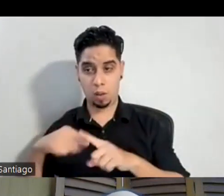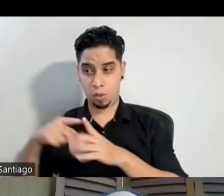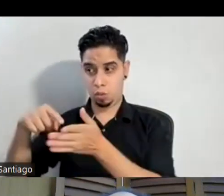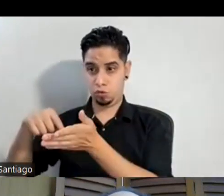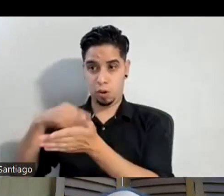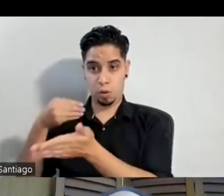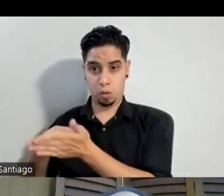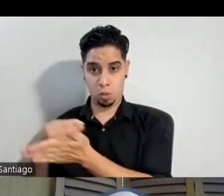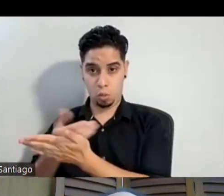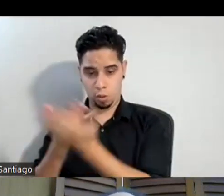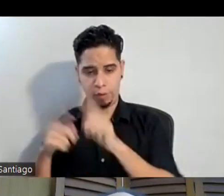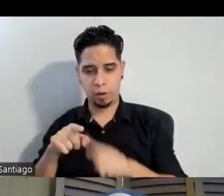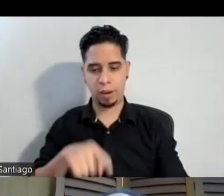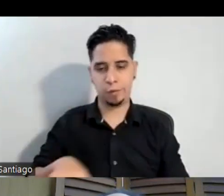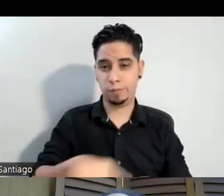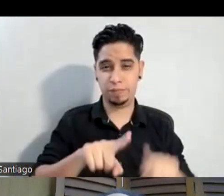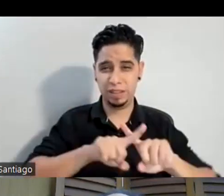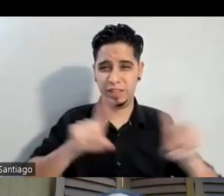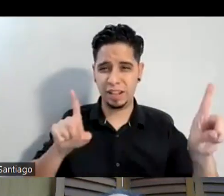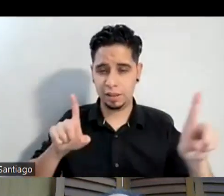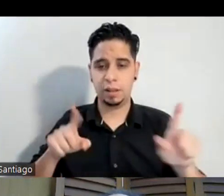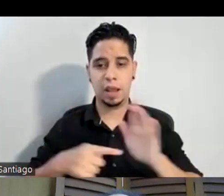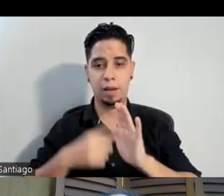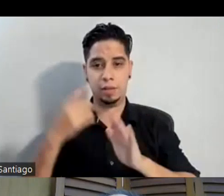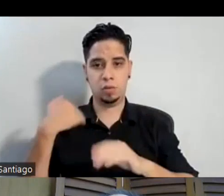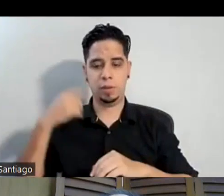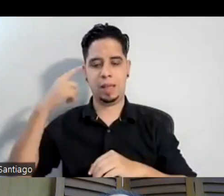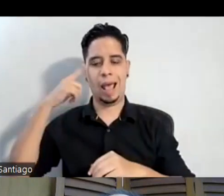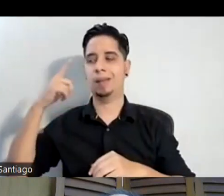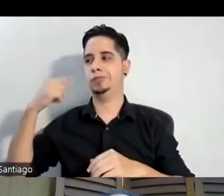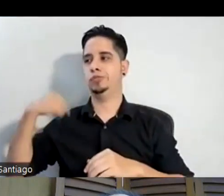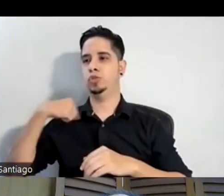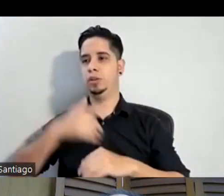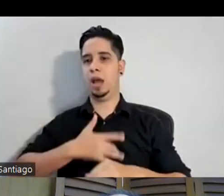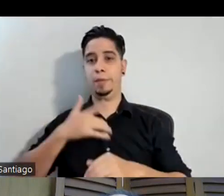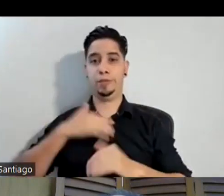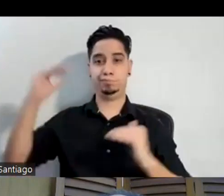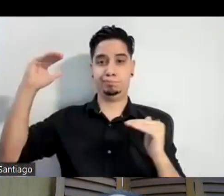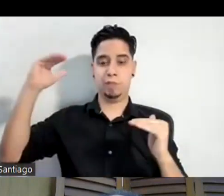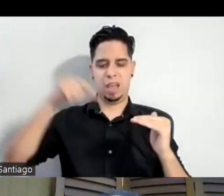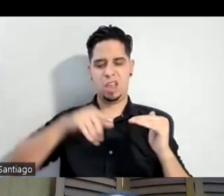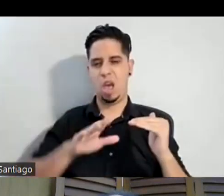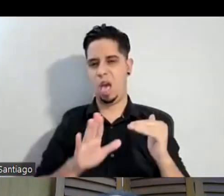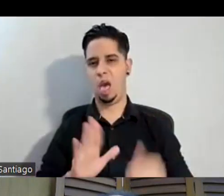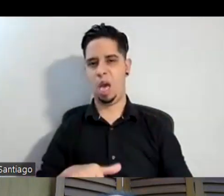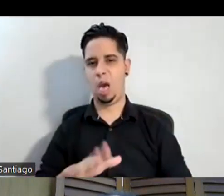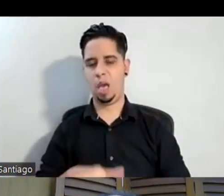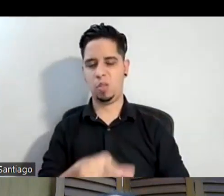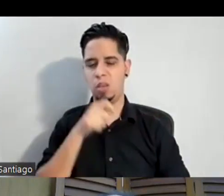cosas así entonces uno tiende a degradar las emociones de los niños las emociones de los estudiantes y no